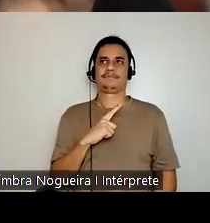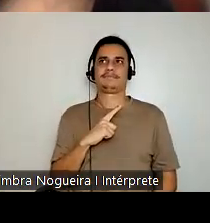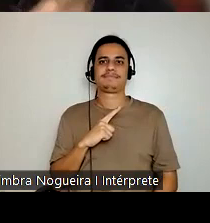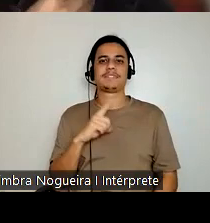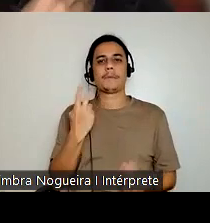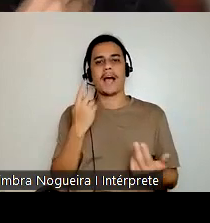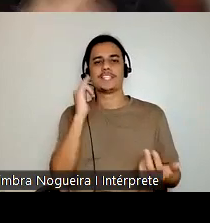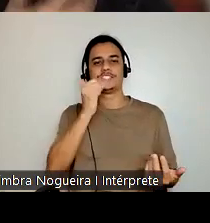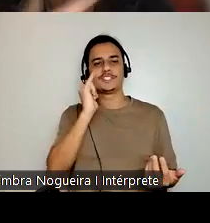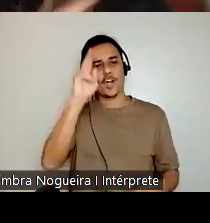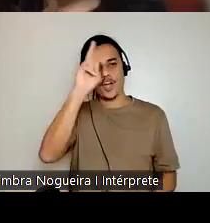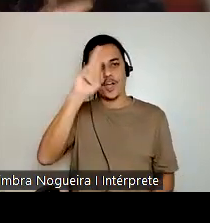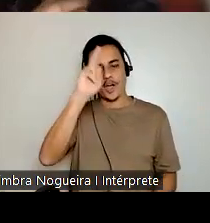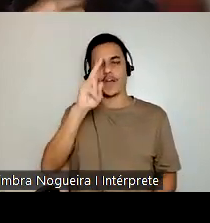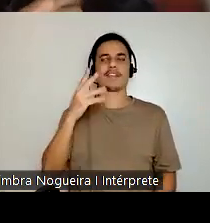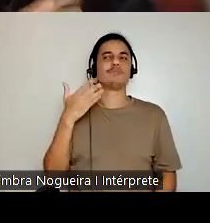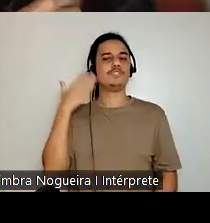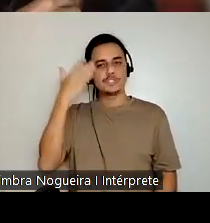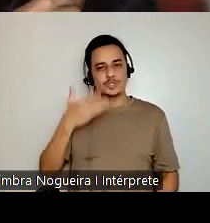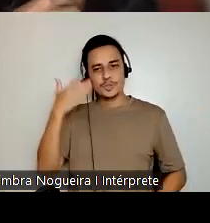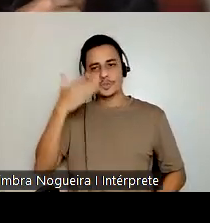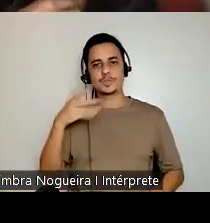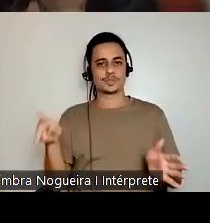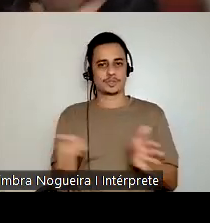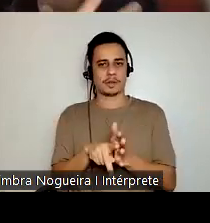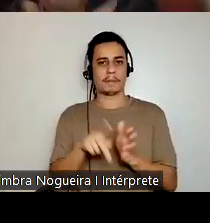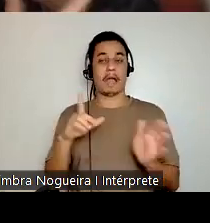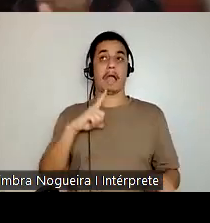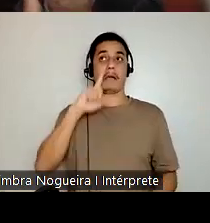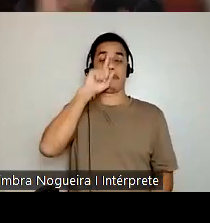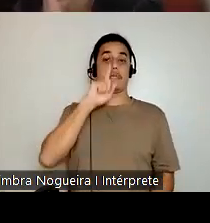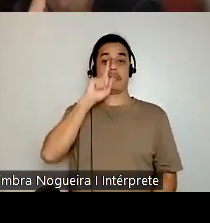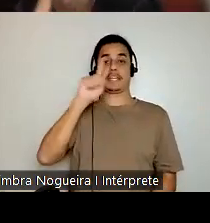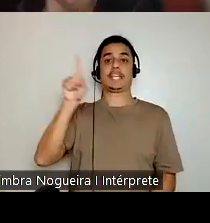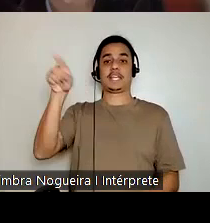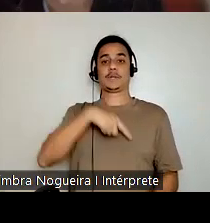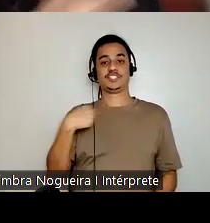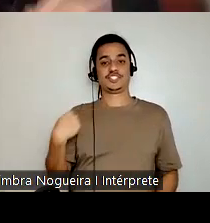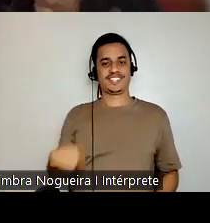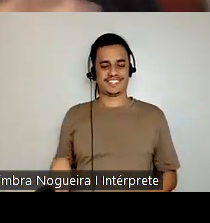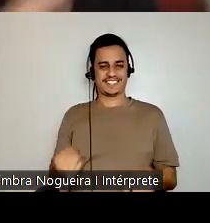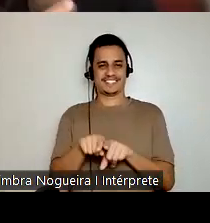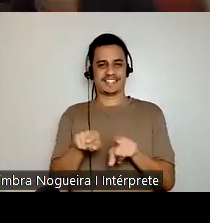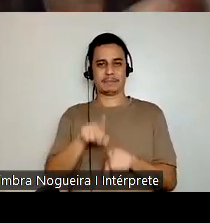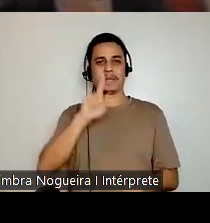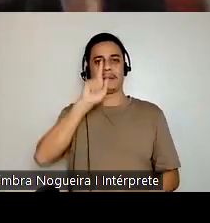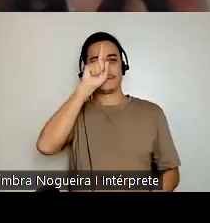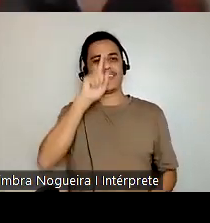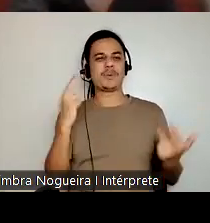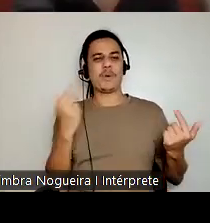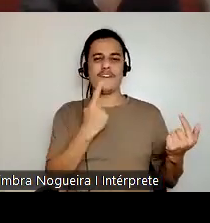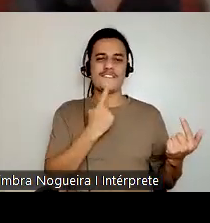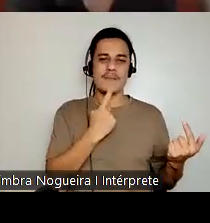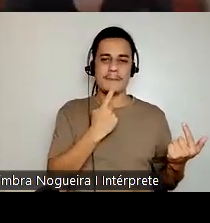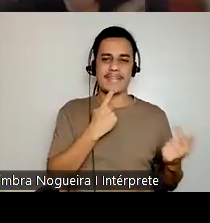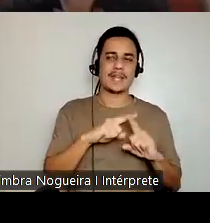narrativa, um discurso de Perigo Amarelo em torno da China também, o Perigo Vermelho também, mas que tem